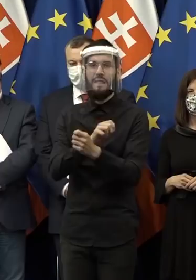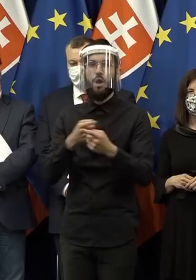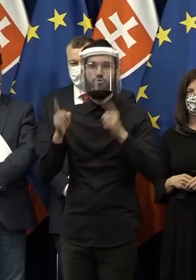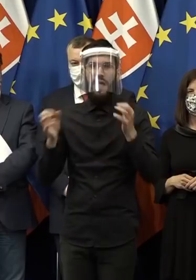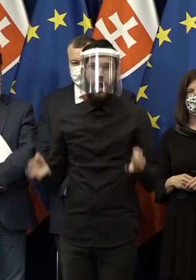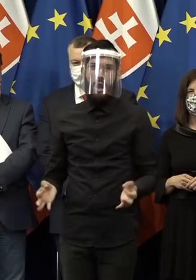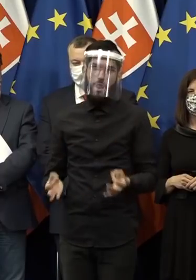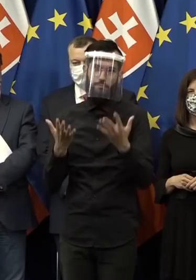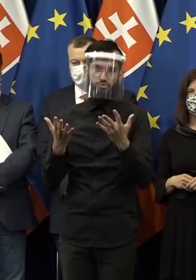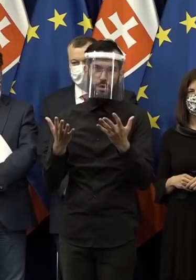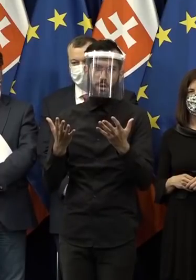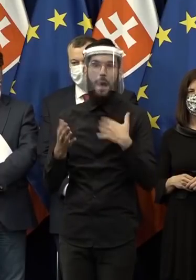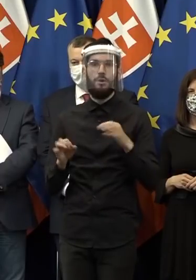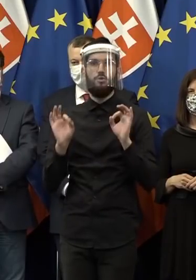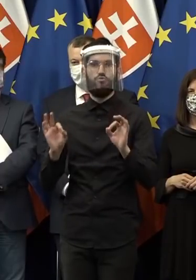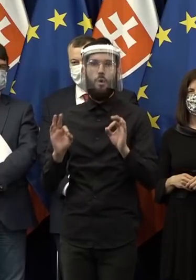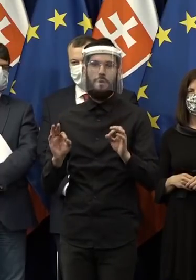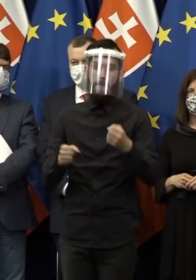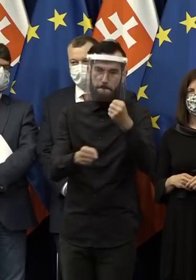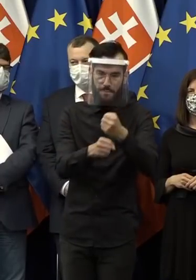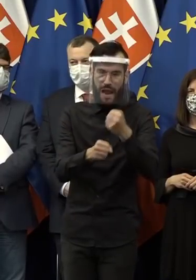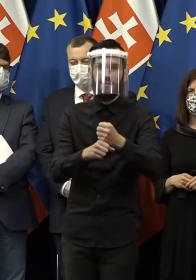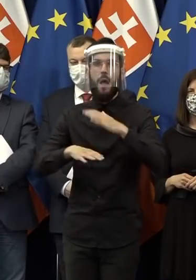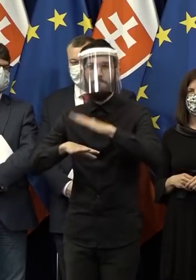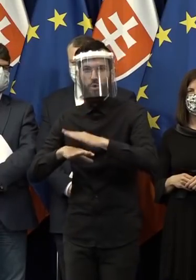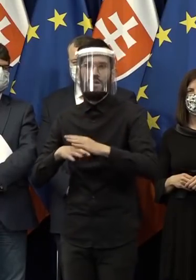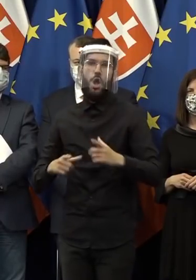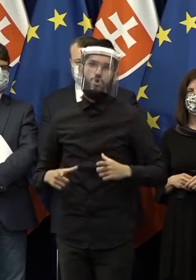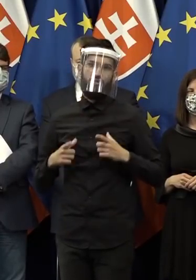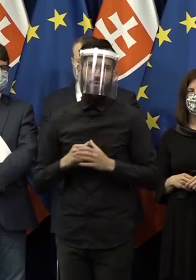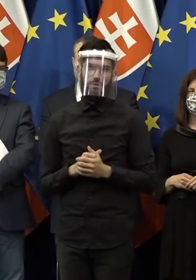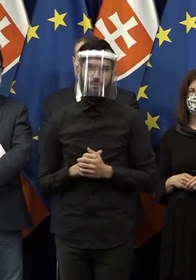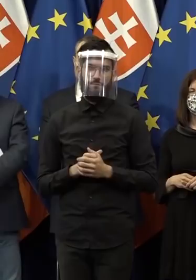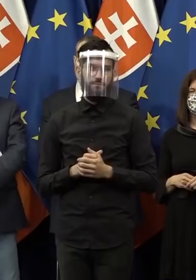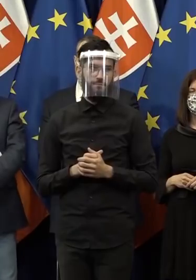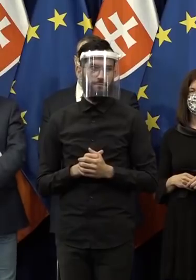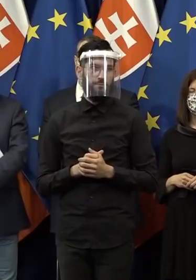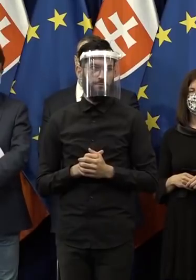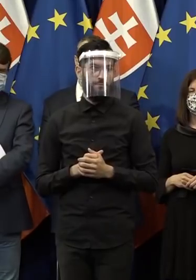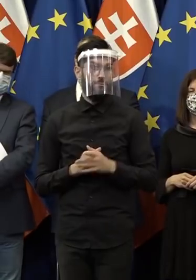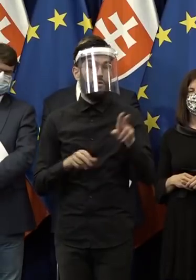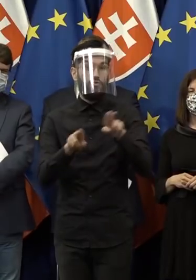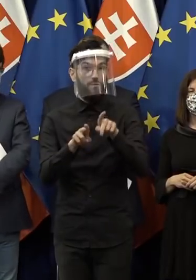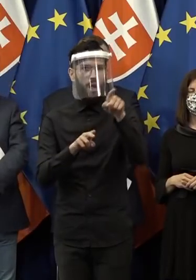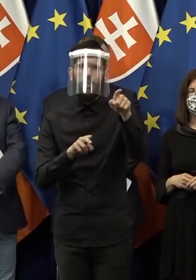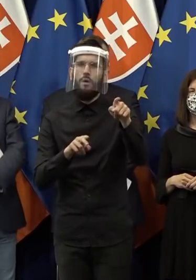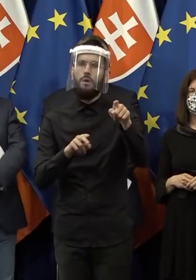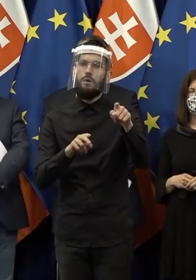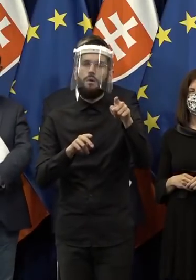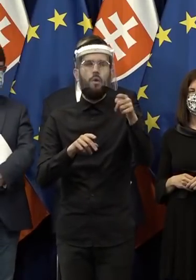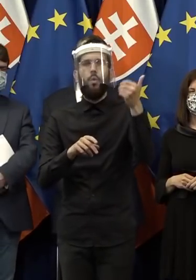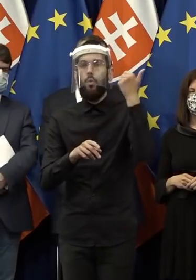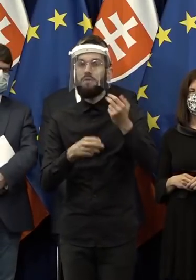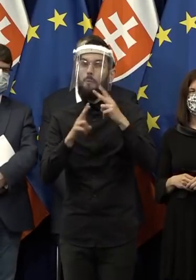krajinu, kde sa bude naozaj dobre pracovať, podnikať a žiť. A tá legislatívna iniciatíva občanov to bude čo